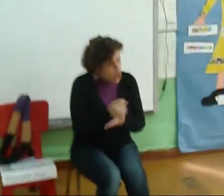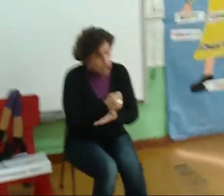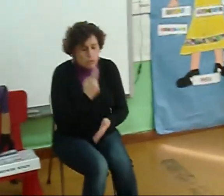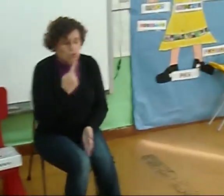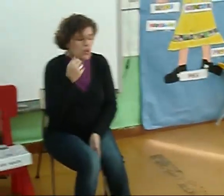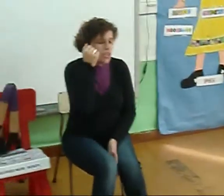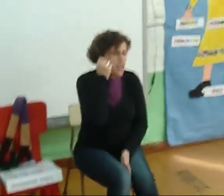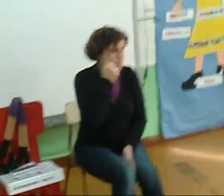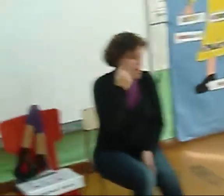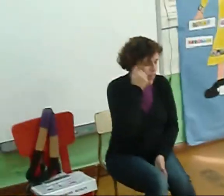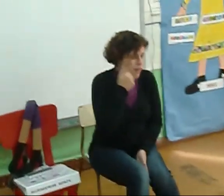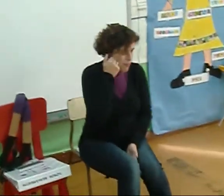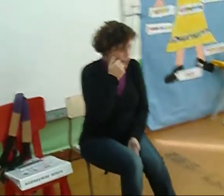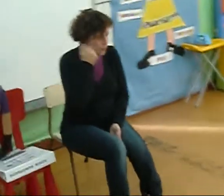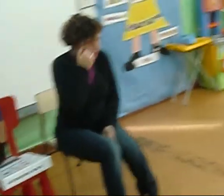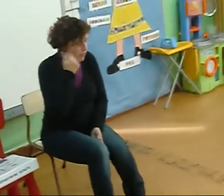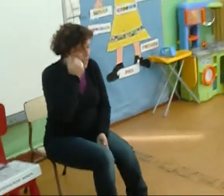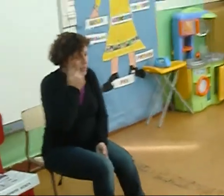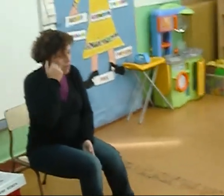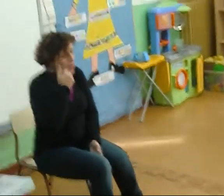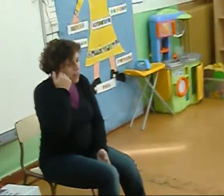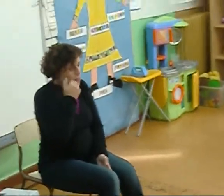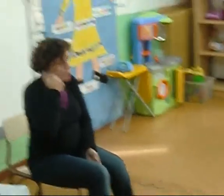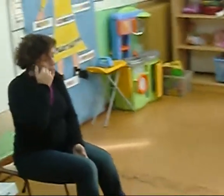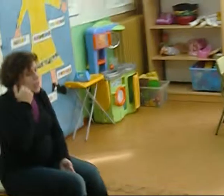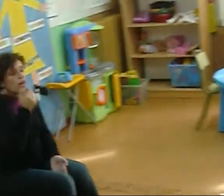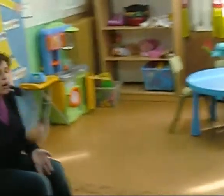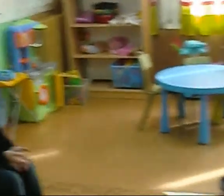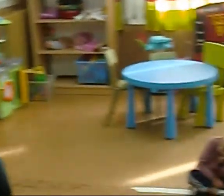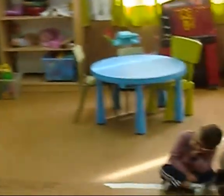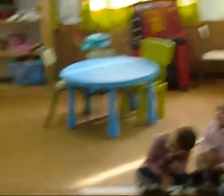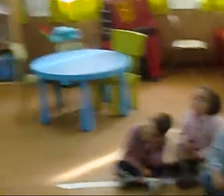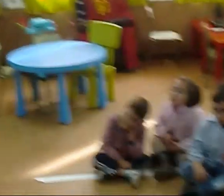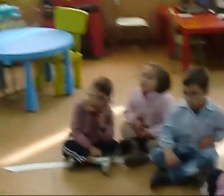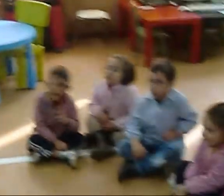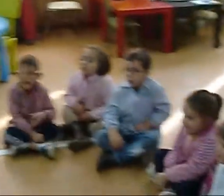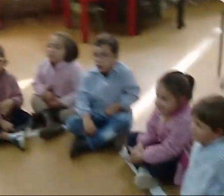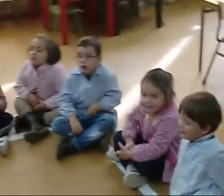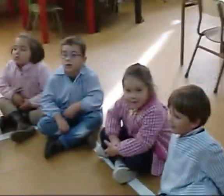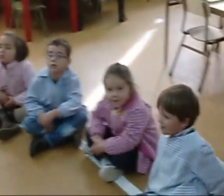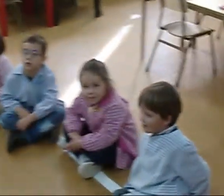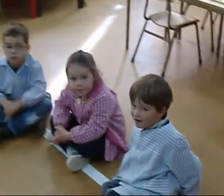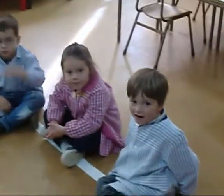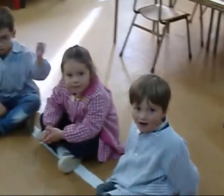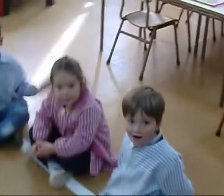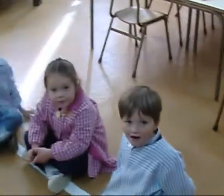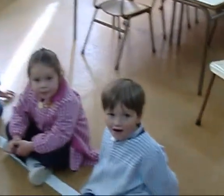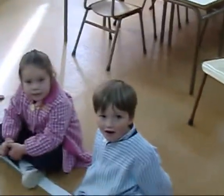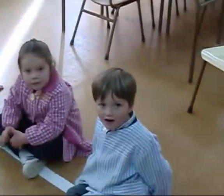mundo di Mazá Vale, mazá Outra, veña Álvaro, que trai o eo de merenda? Que truixen